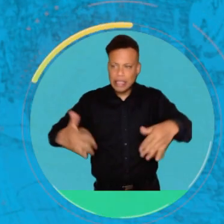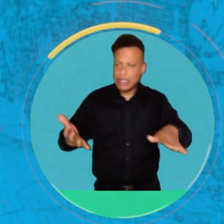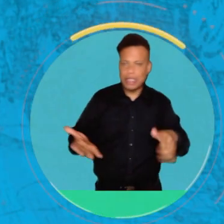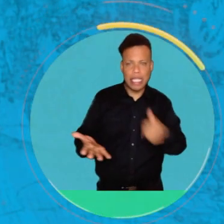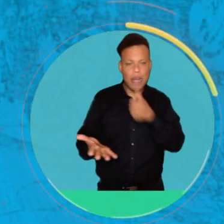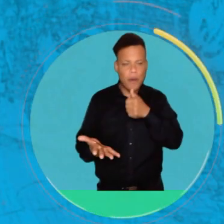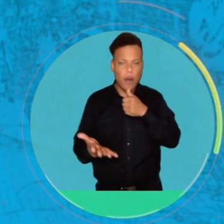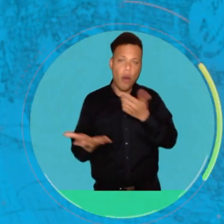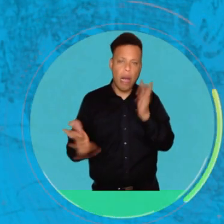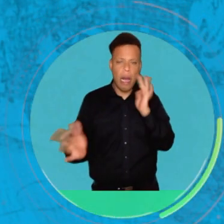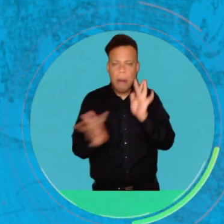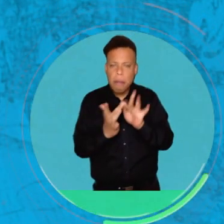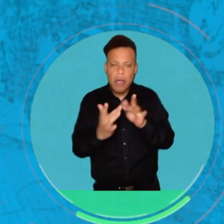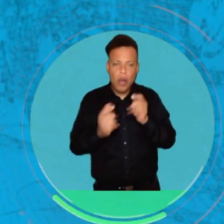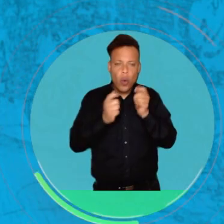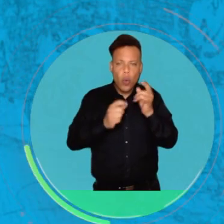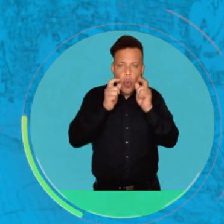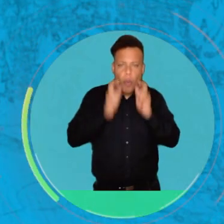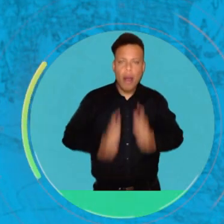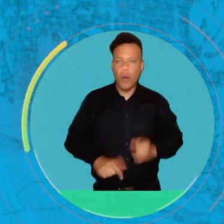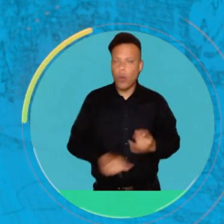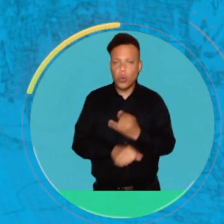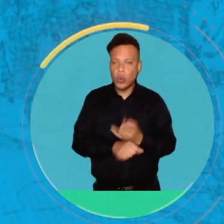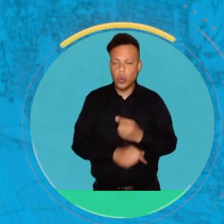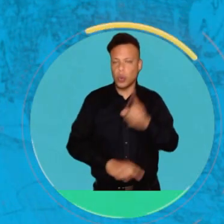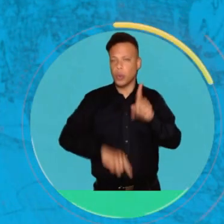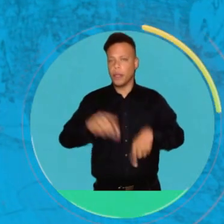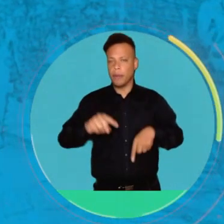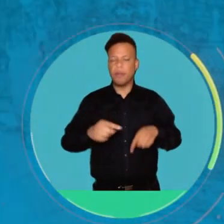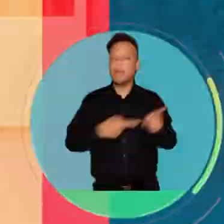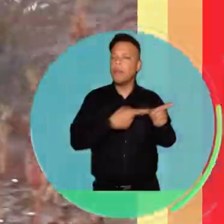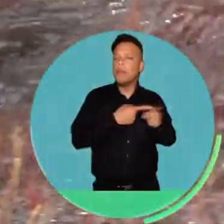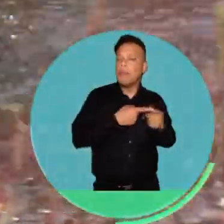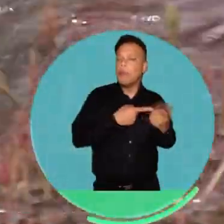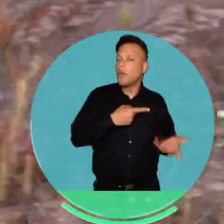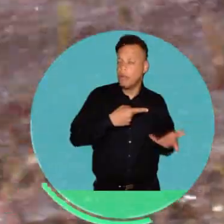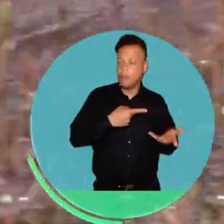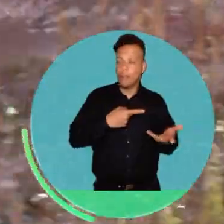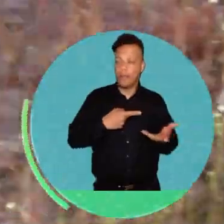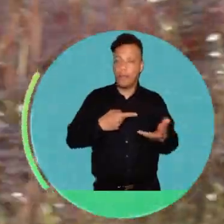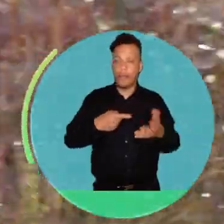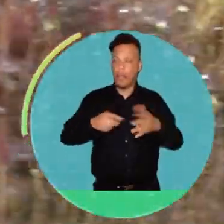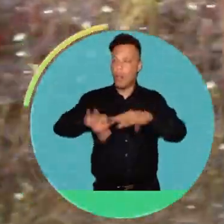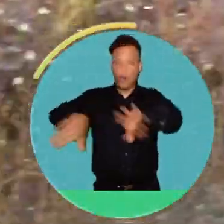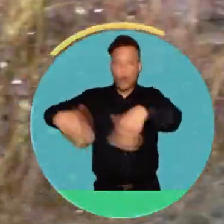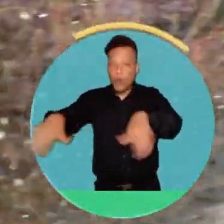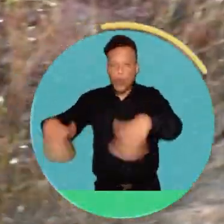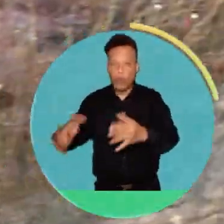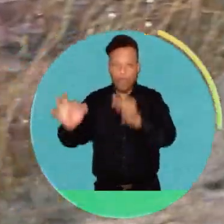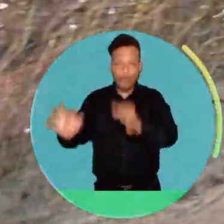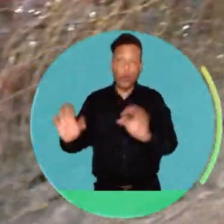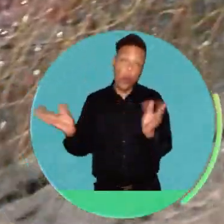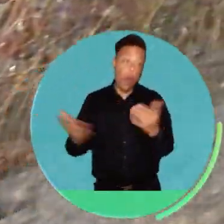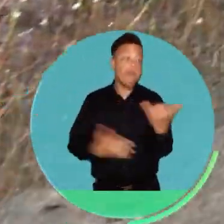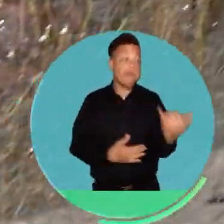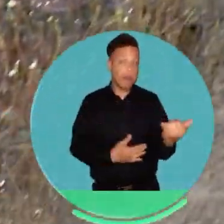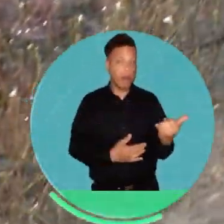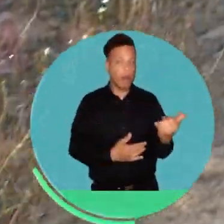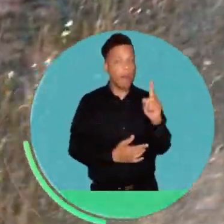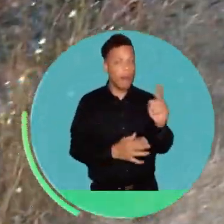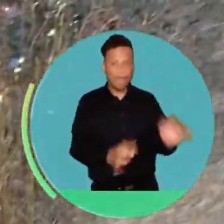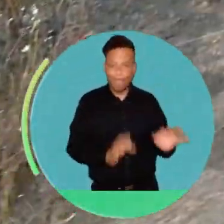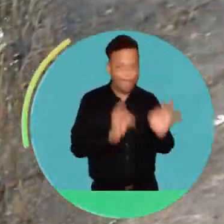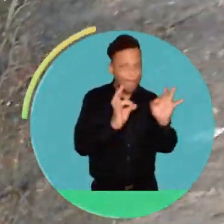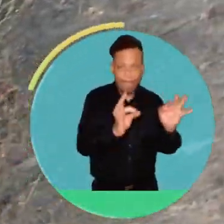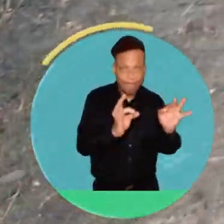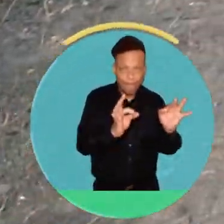en condiciones aptas para consumo. La primera es la escasez por ausencia física o de